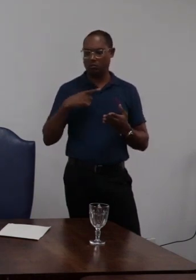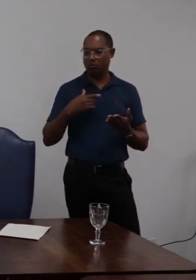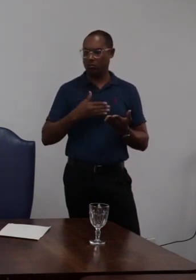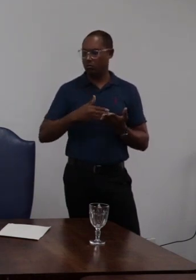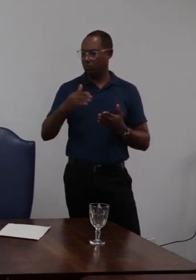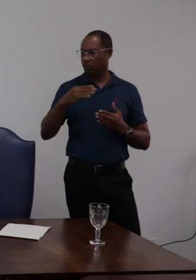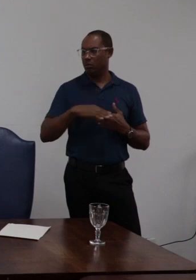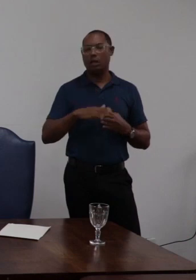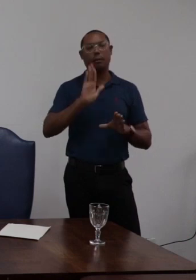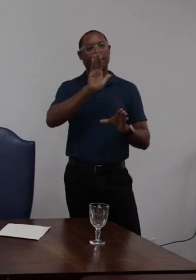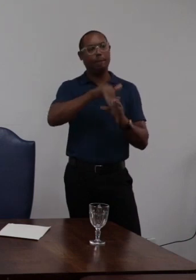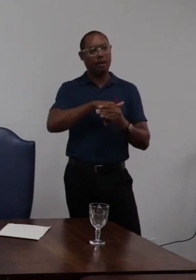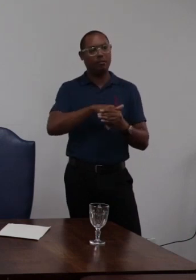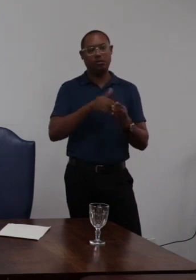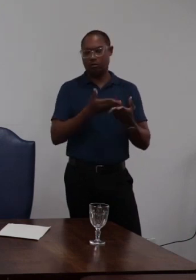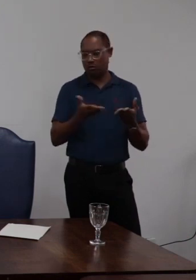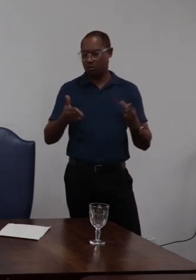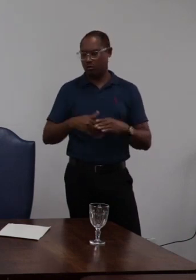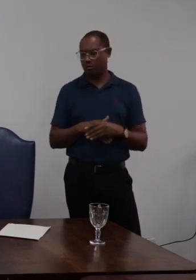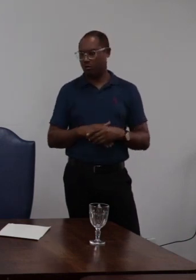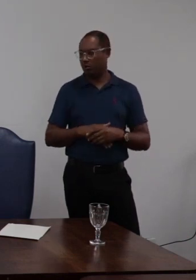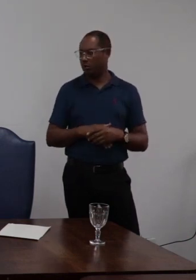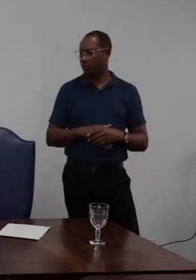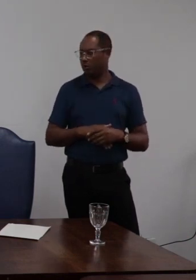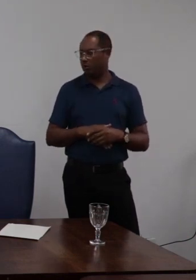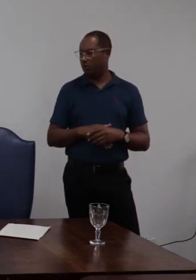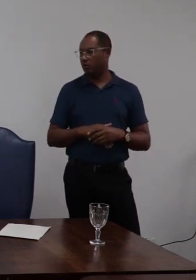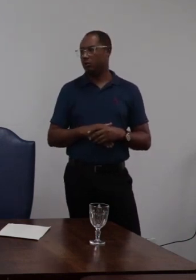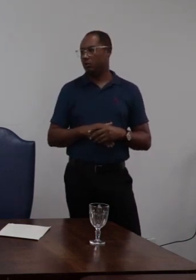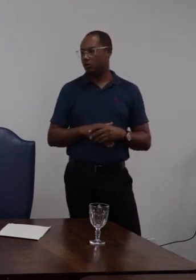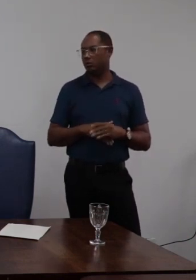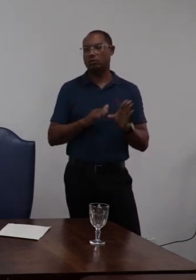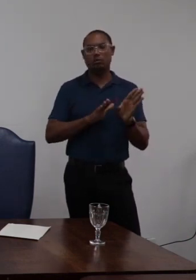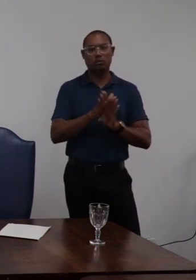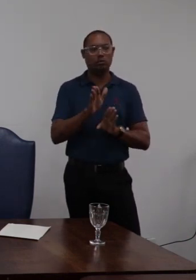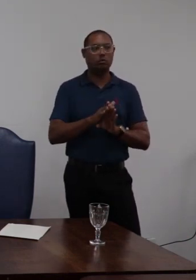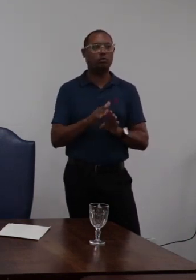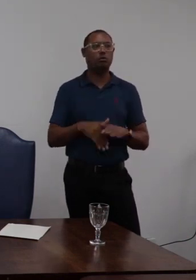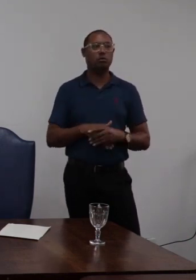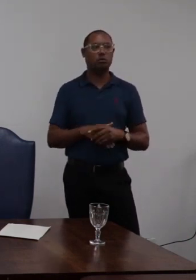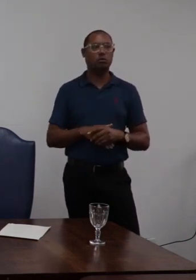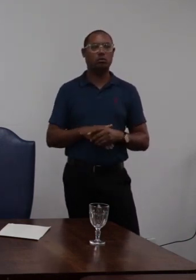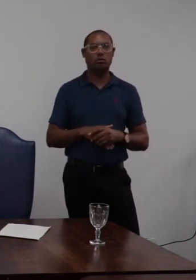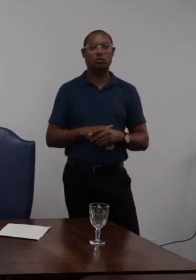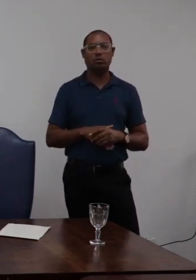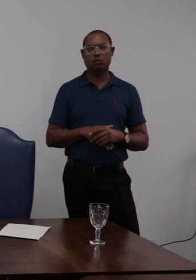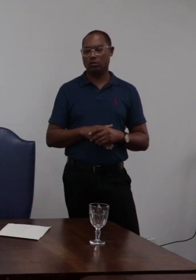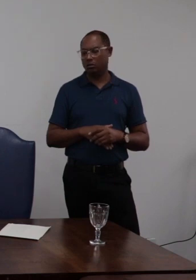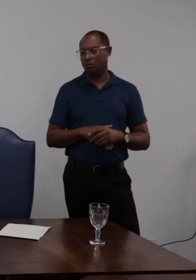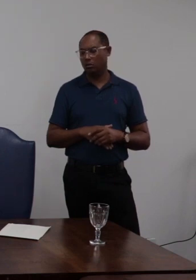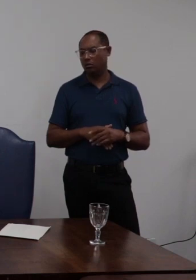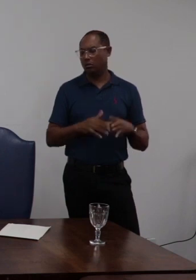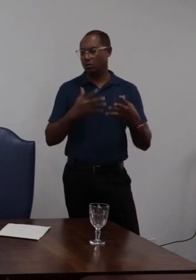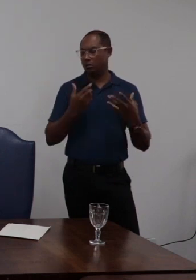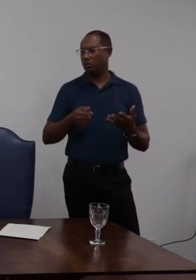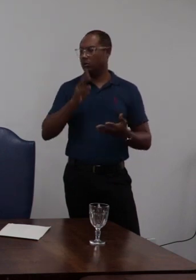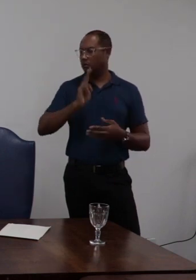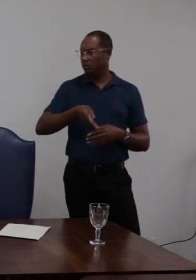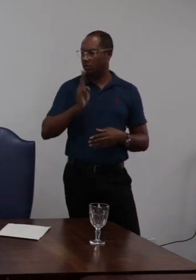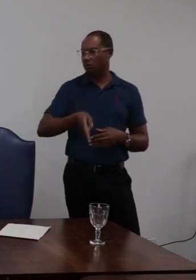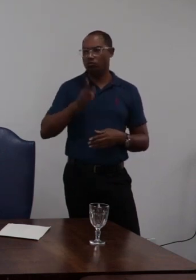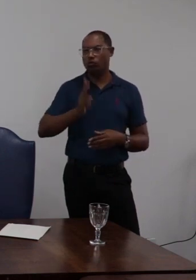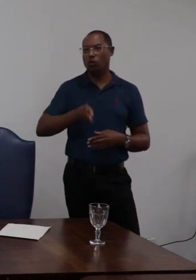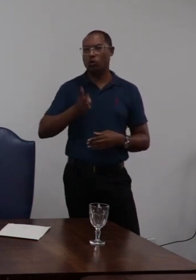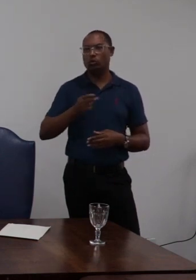vamos encaminhar para a votação eu vou solicitar inicialmente as conselheiras e as conselheiras que forem favoráveis à